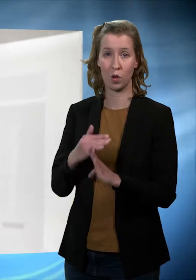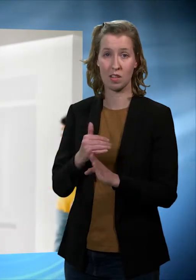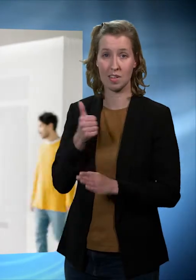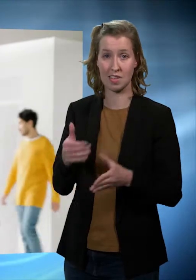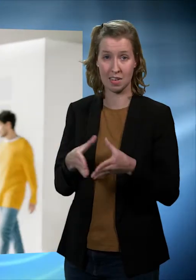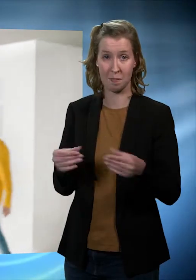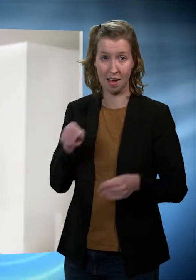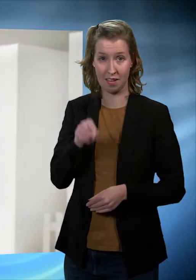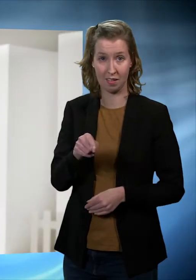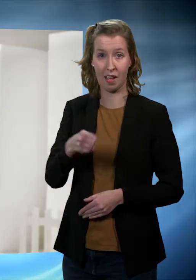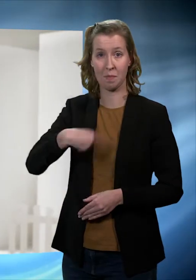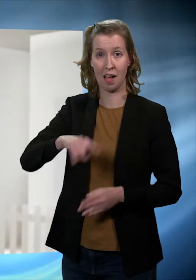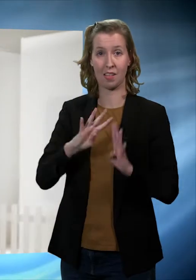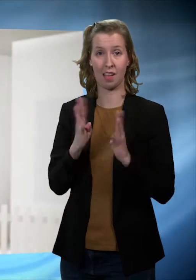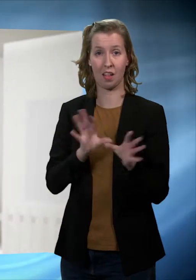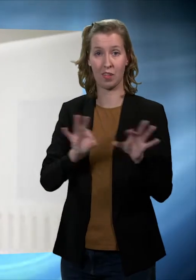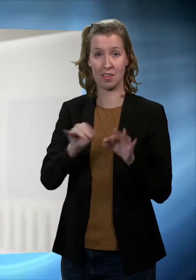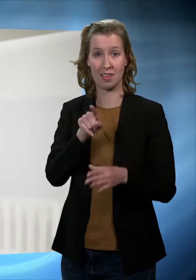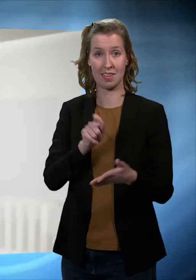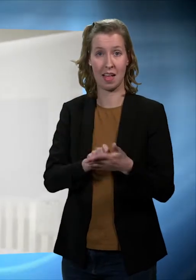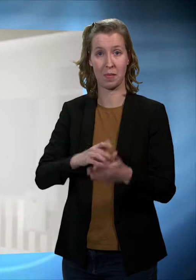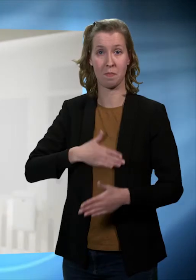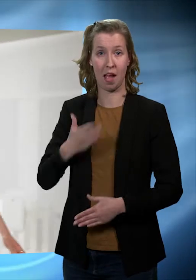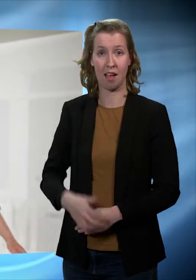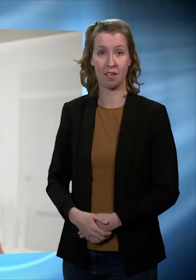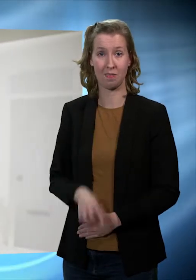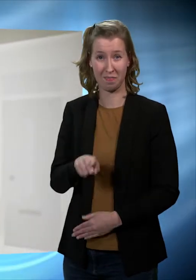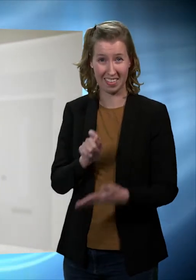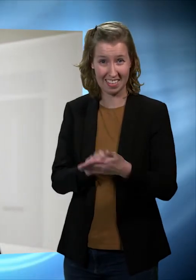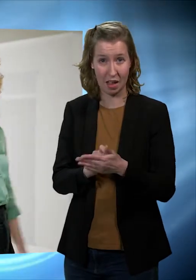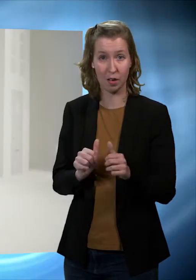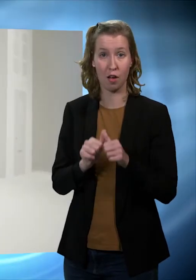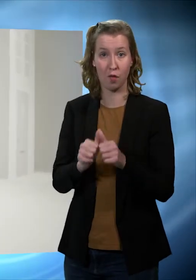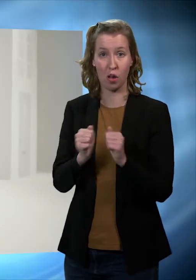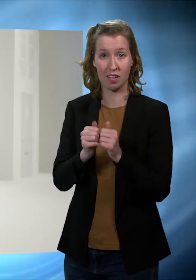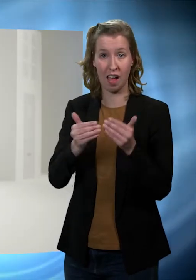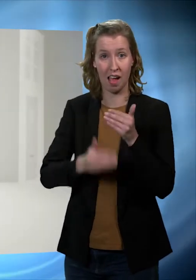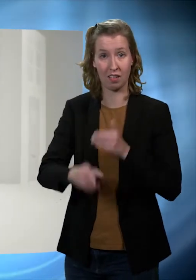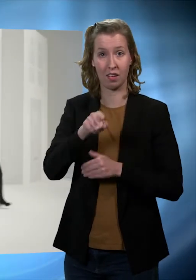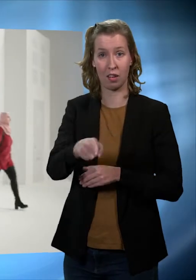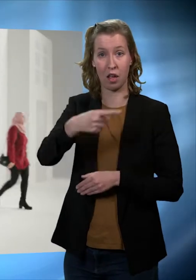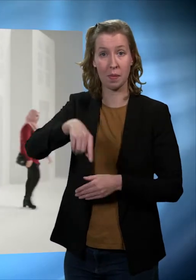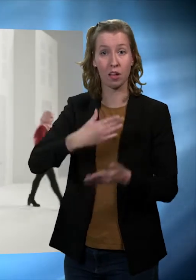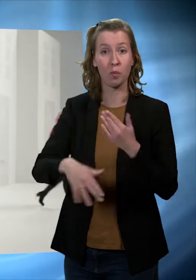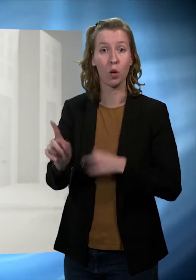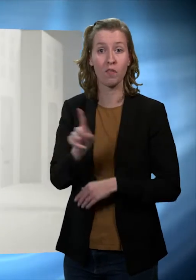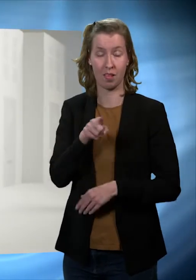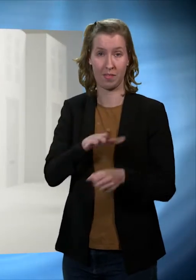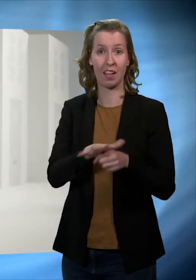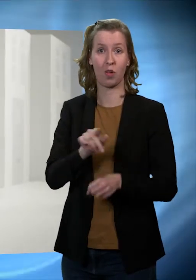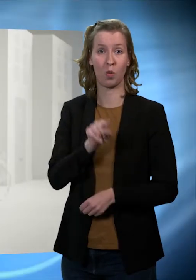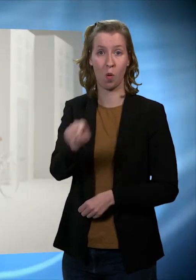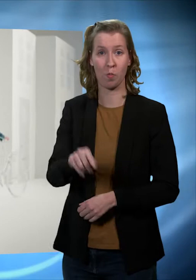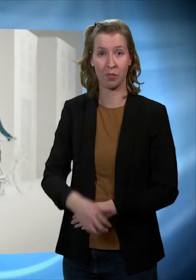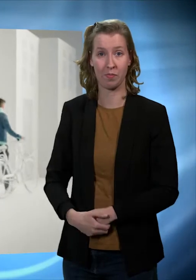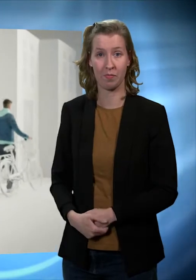Woensdag 16 maart zijn de gemeenteraadsverkiezingen. Op deze dag mag je naar de stembus. Zo bepaal je mee wat er de komende jaren in